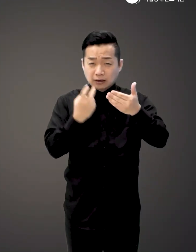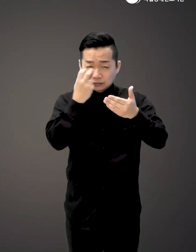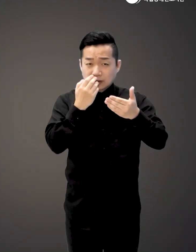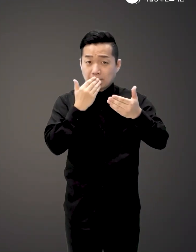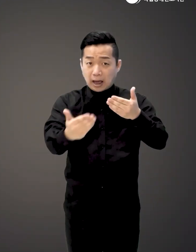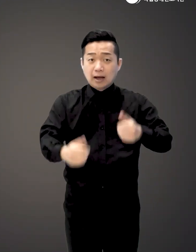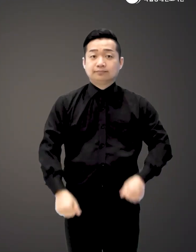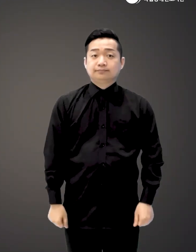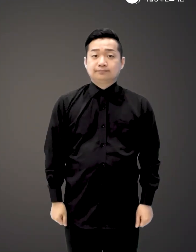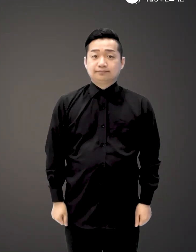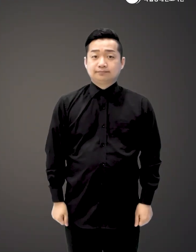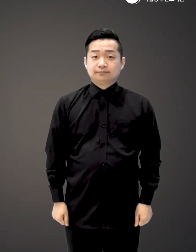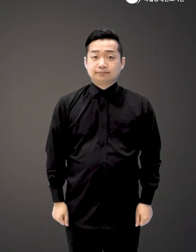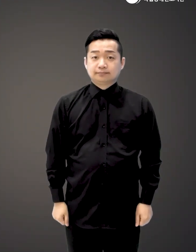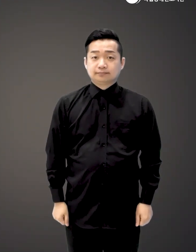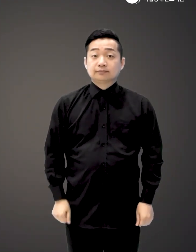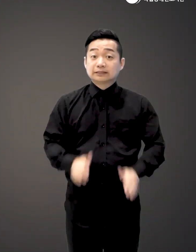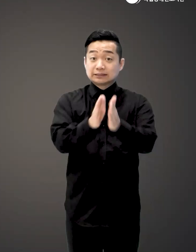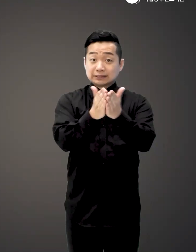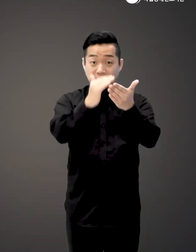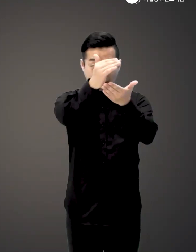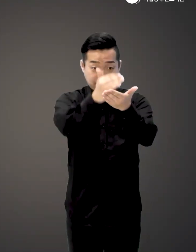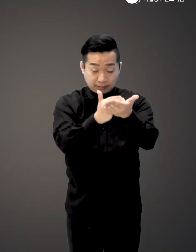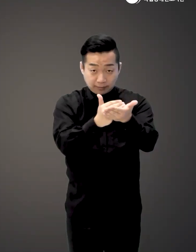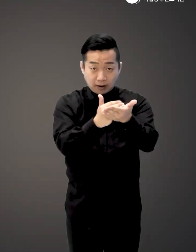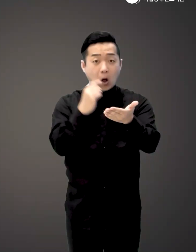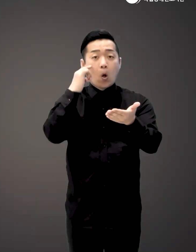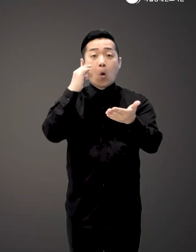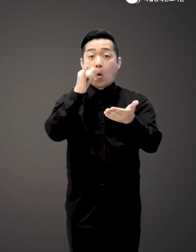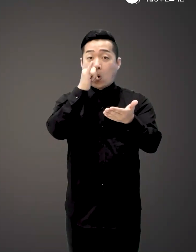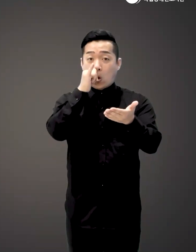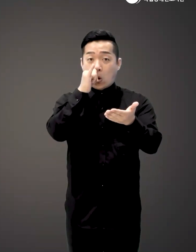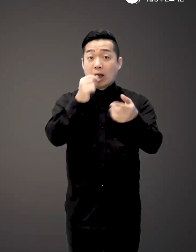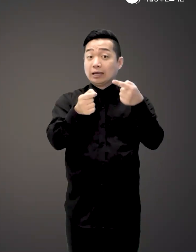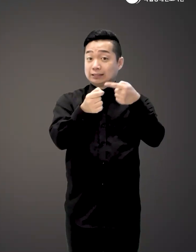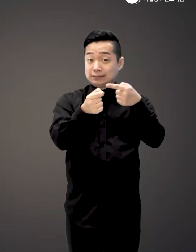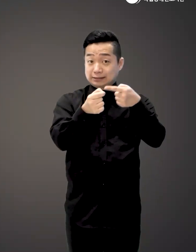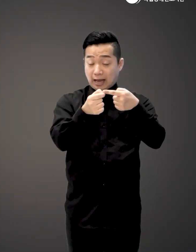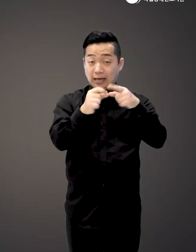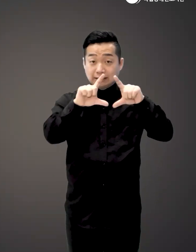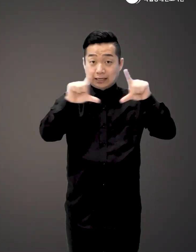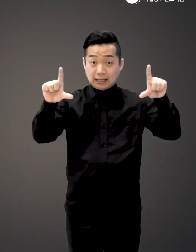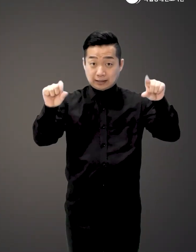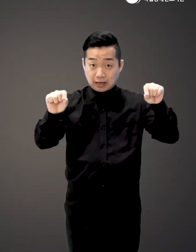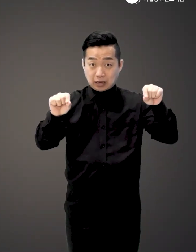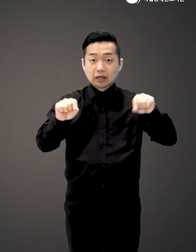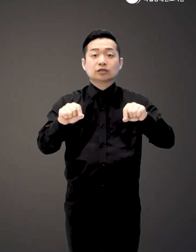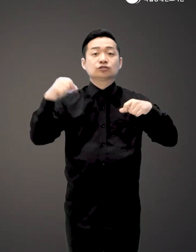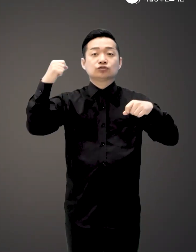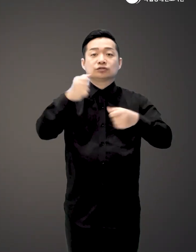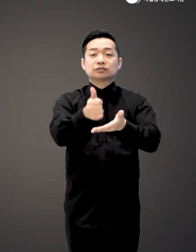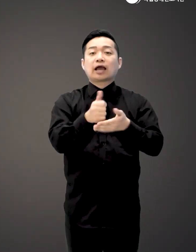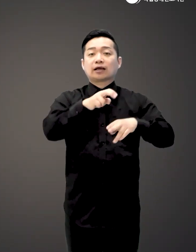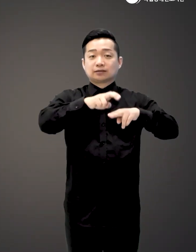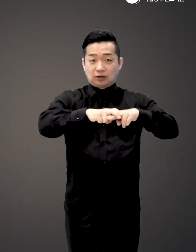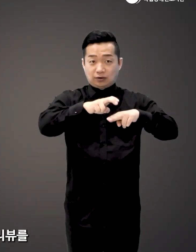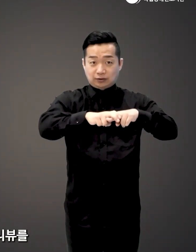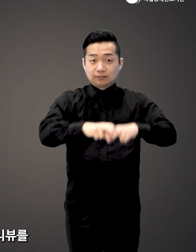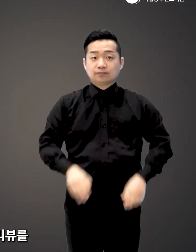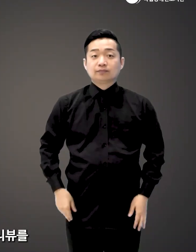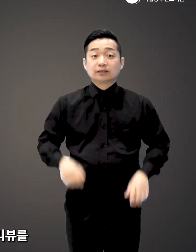탐색할 수 있죠 책의 구성도 흥미롭습니다 제 1장의 제목은 춤 객석입니다